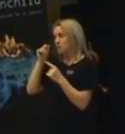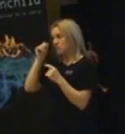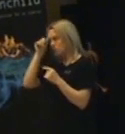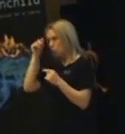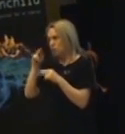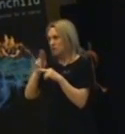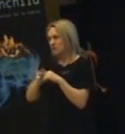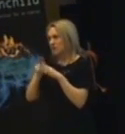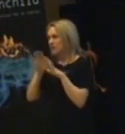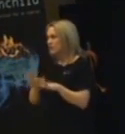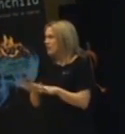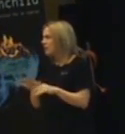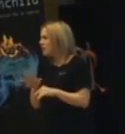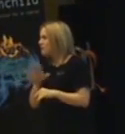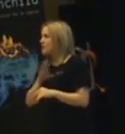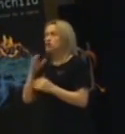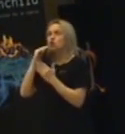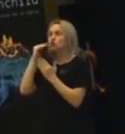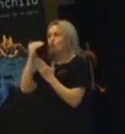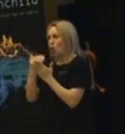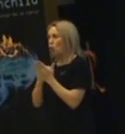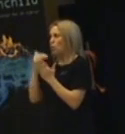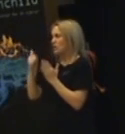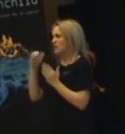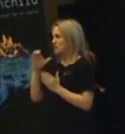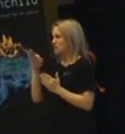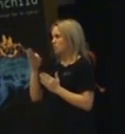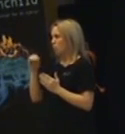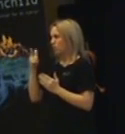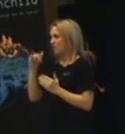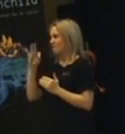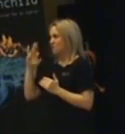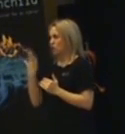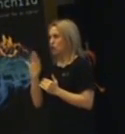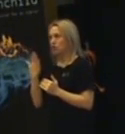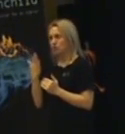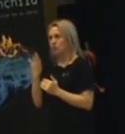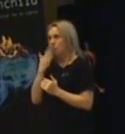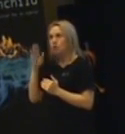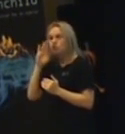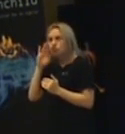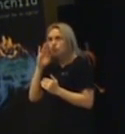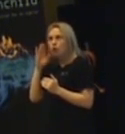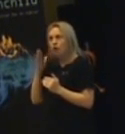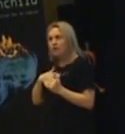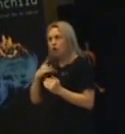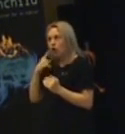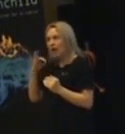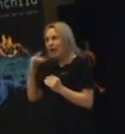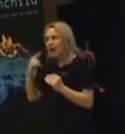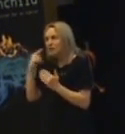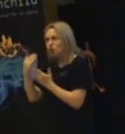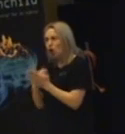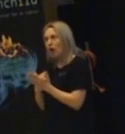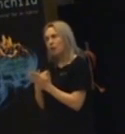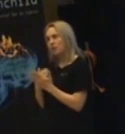still så finns det saker på Spotify som hjälper. För då sitter de och lyssnar och lyssnar. Och då vill de höra hela Ronja. den är ganska lång och då hinner de äta.